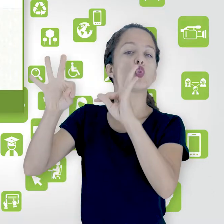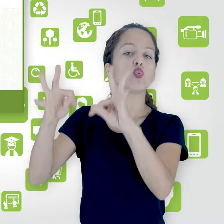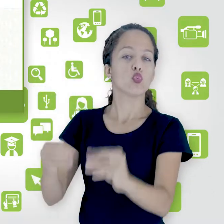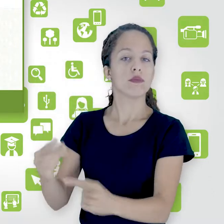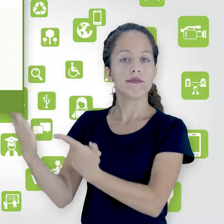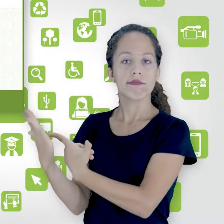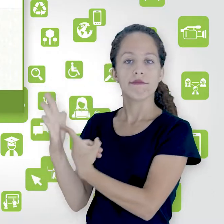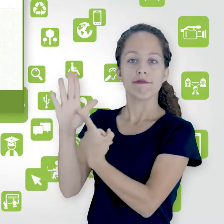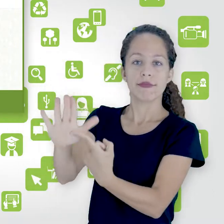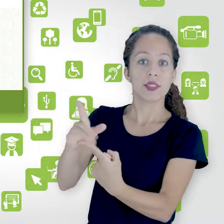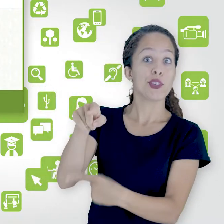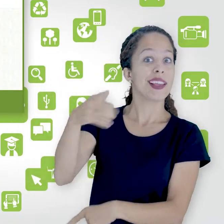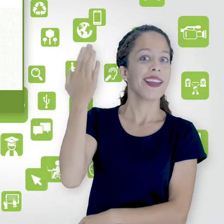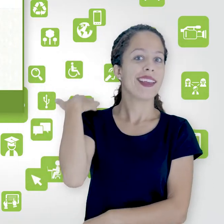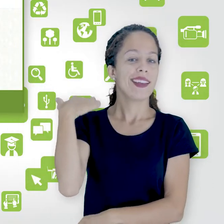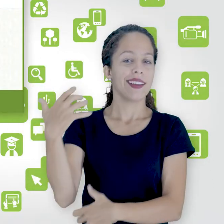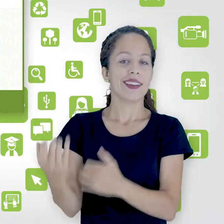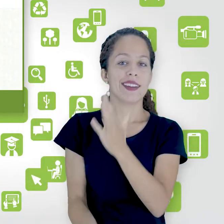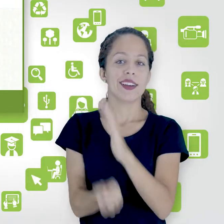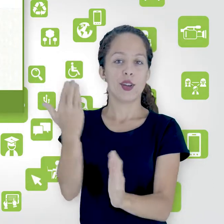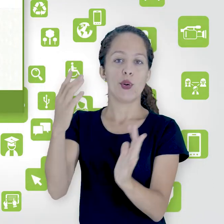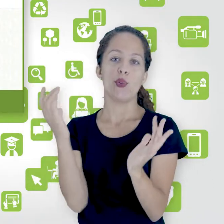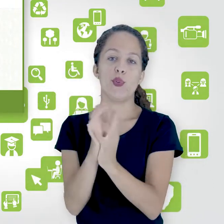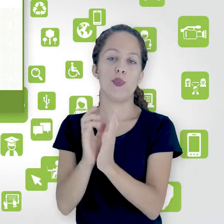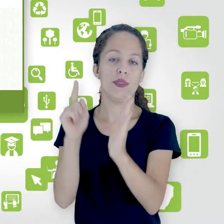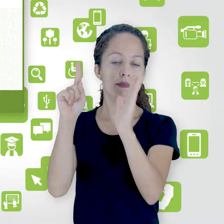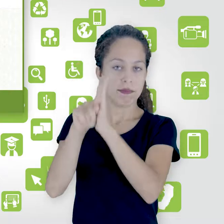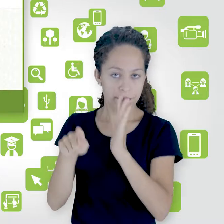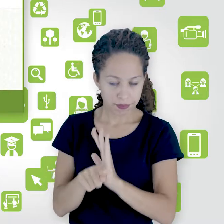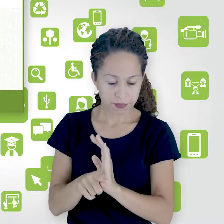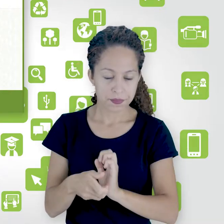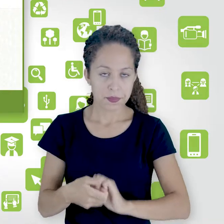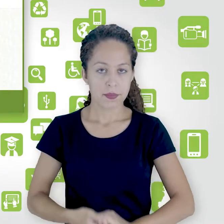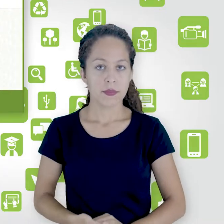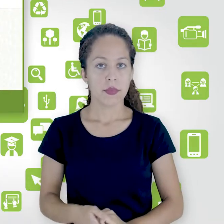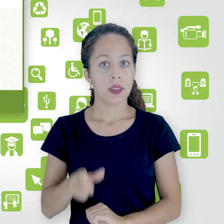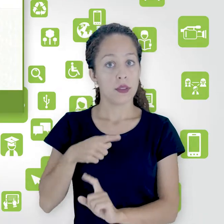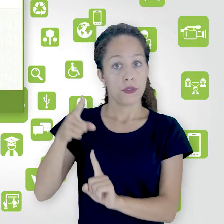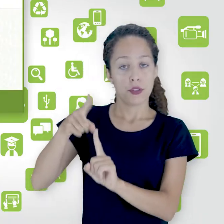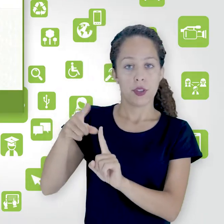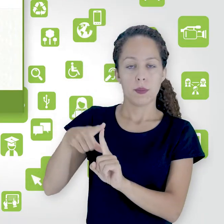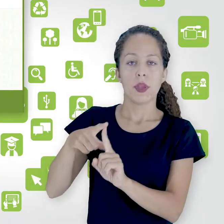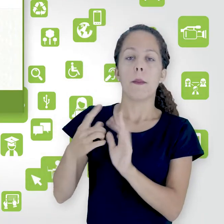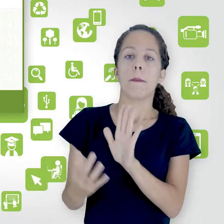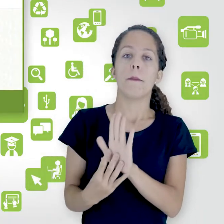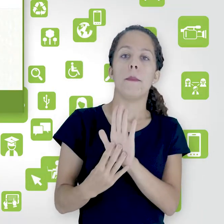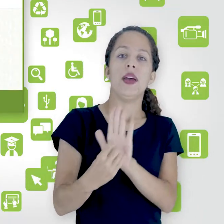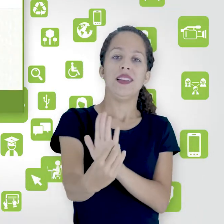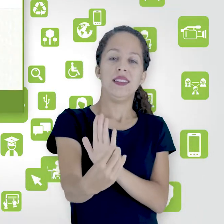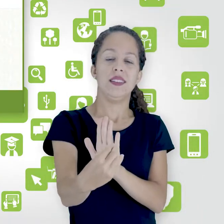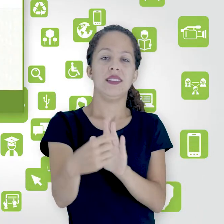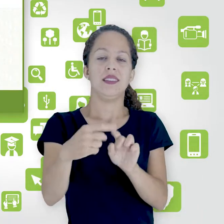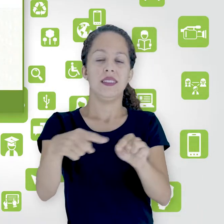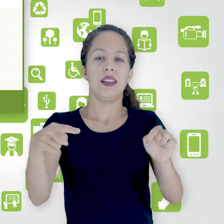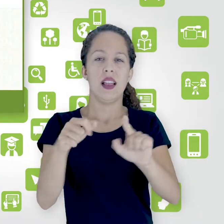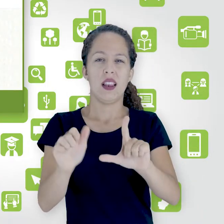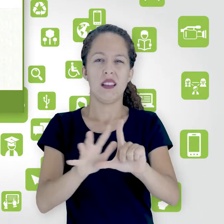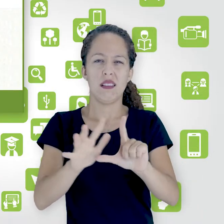as perguntas que você já criou no banco de questões. Nessa categoria padrão sobre sala Mood Tutu, não tem nenhuma